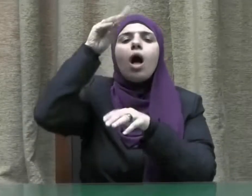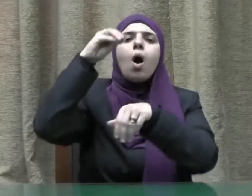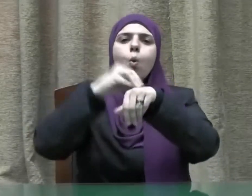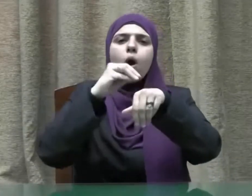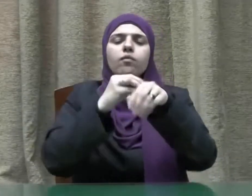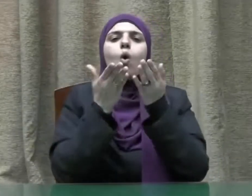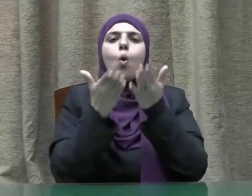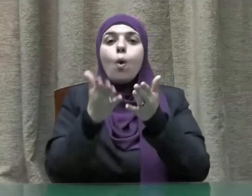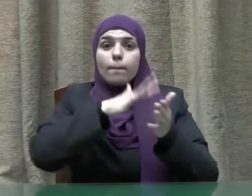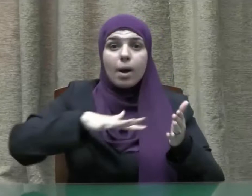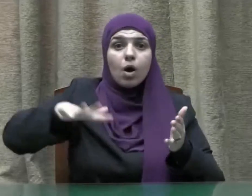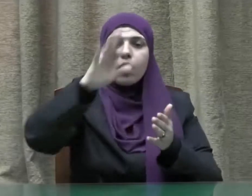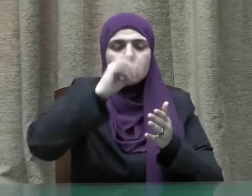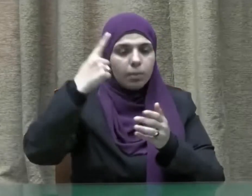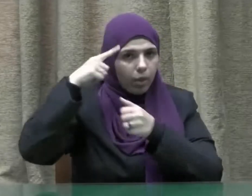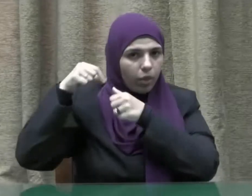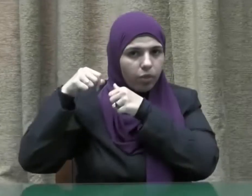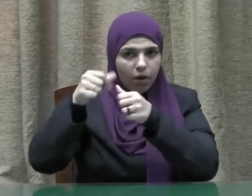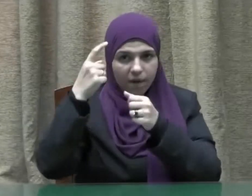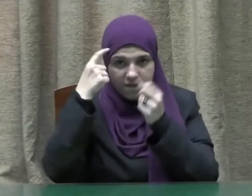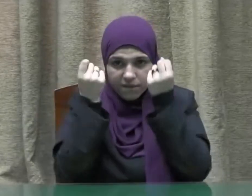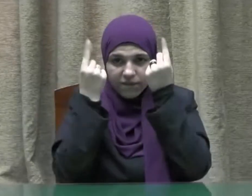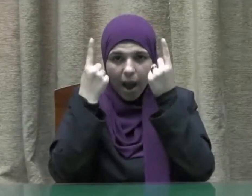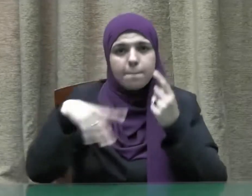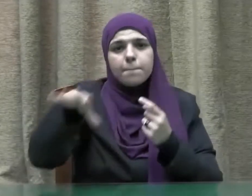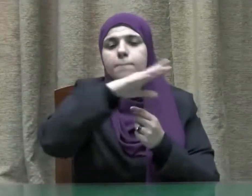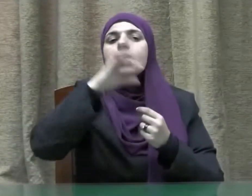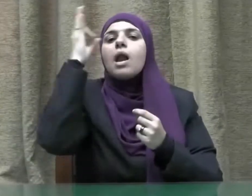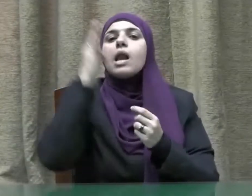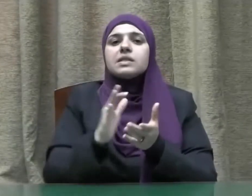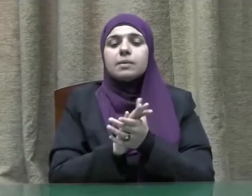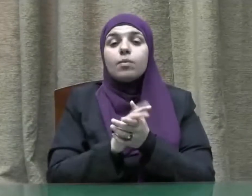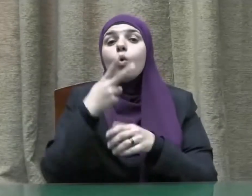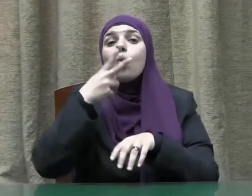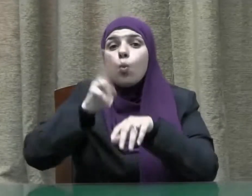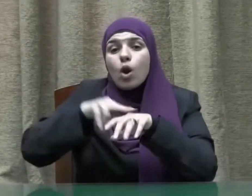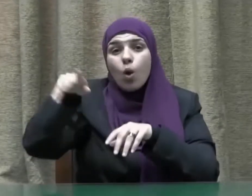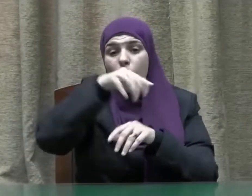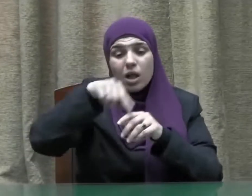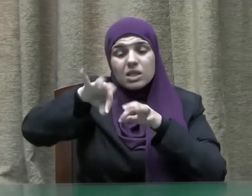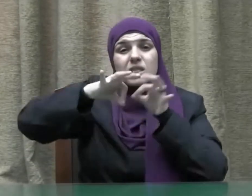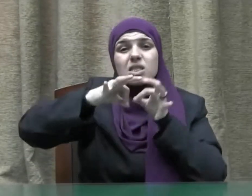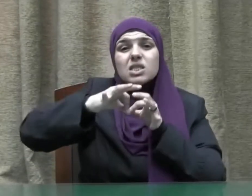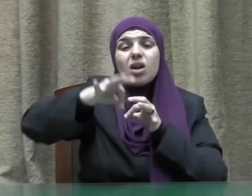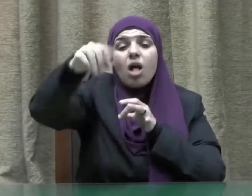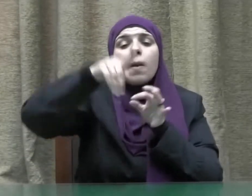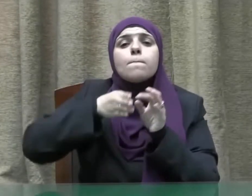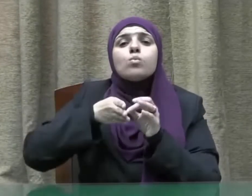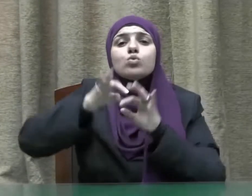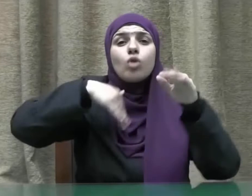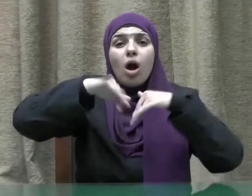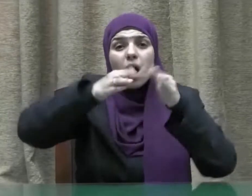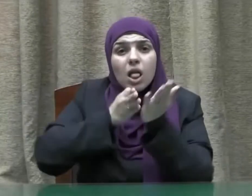وصاكم به لعلكم تذكرون وأن هذا صراطي مستقيما